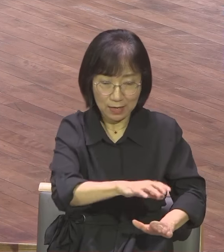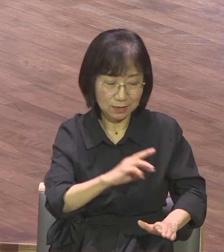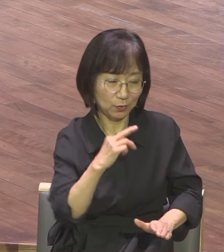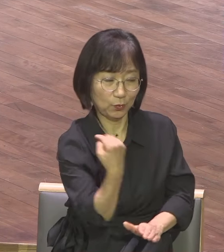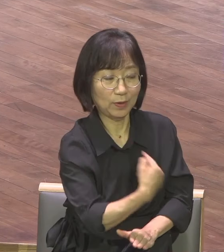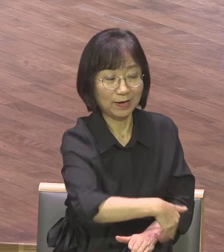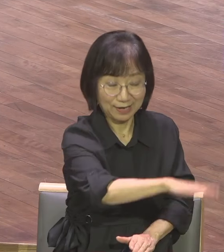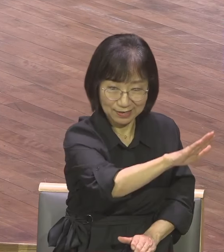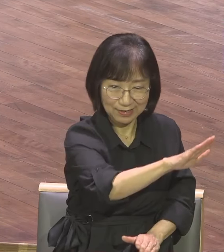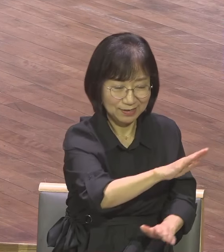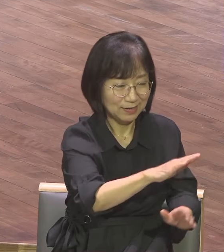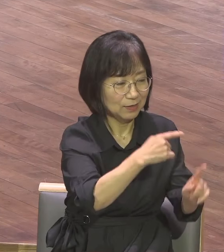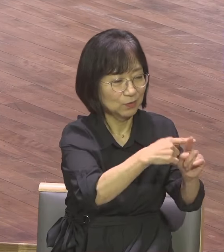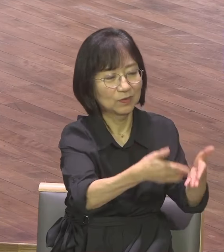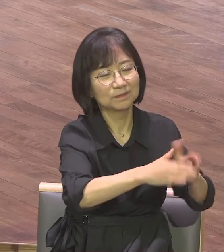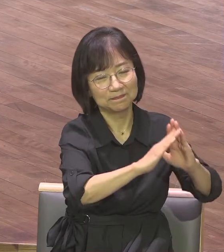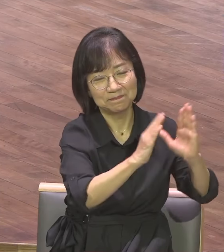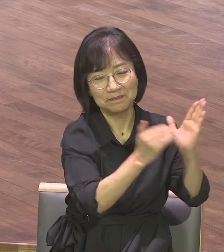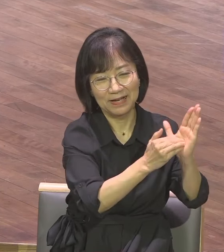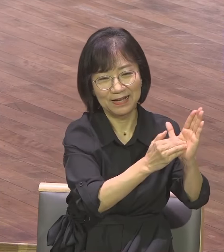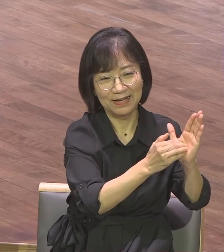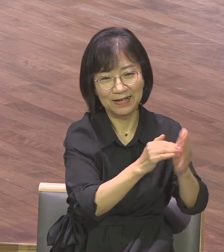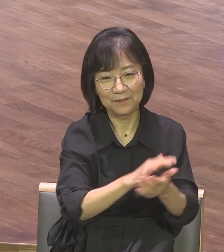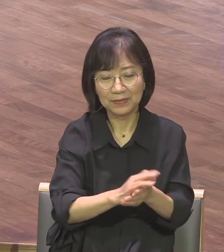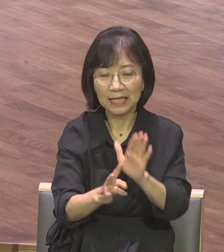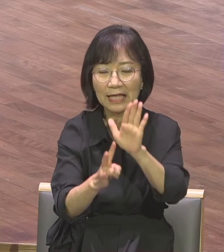게시록 2장 3장에 나와있는 일곱 교회